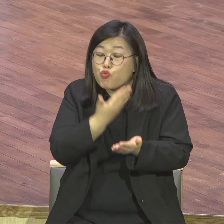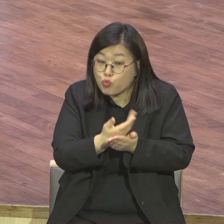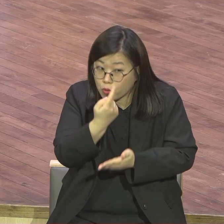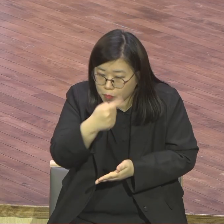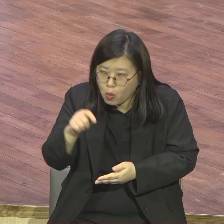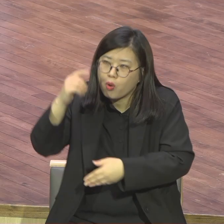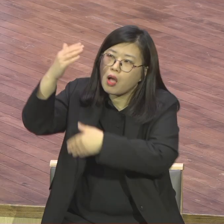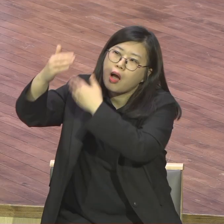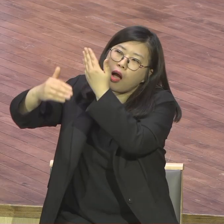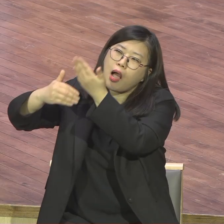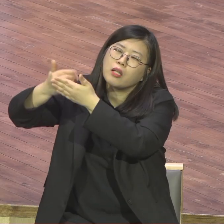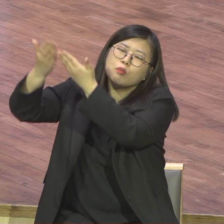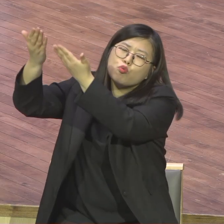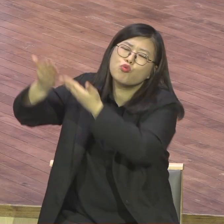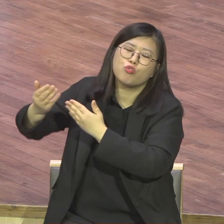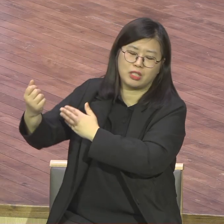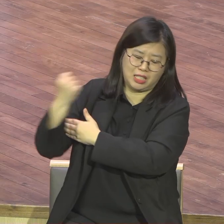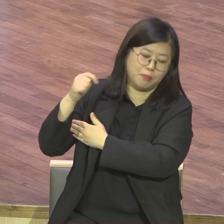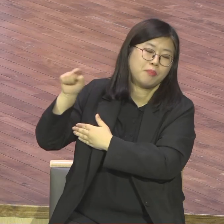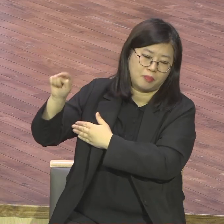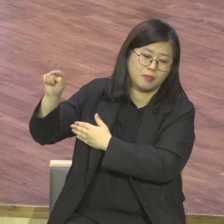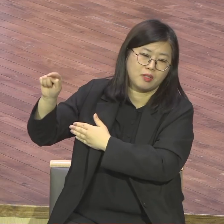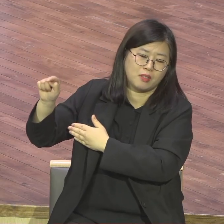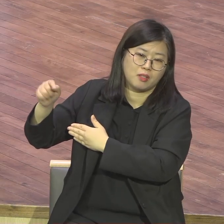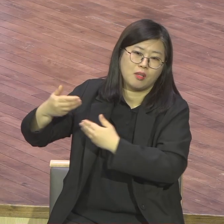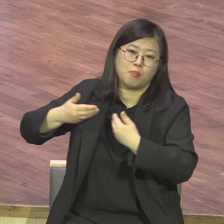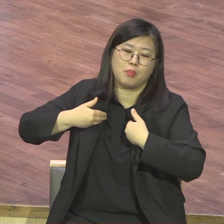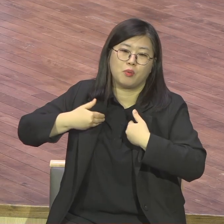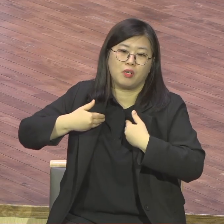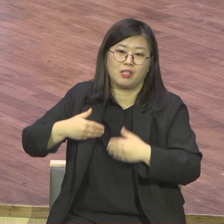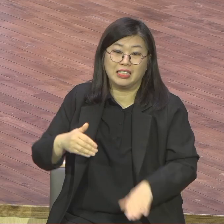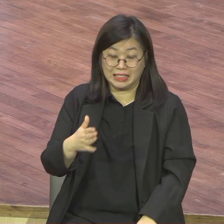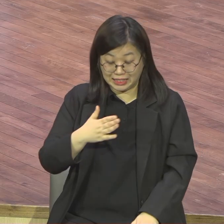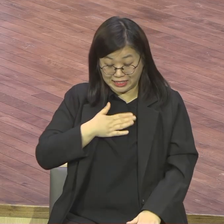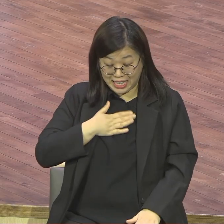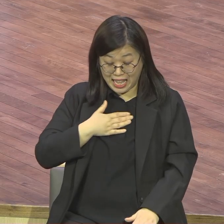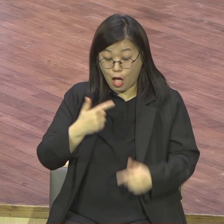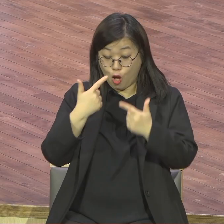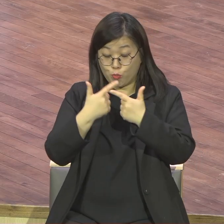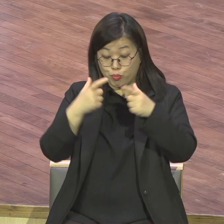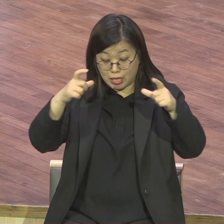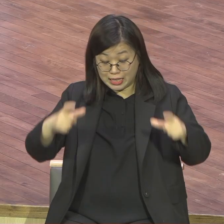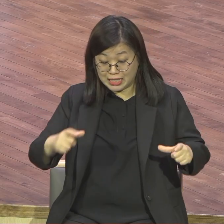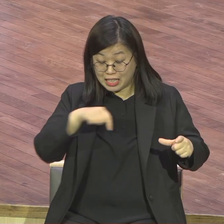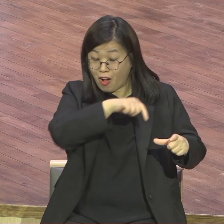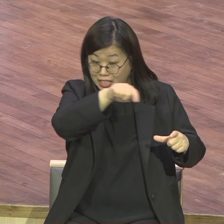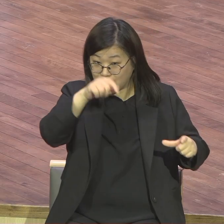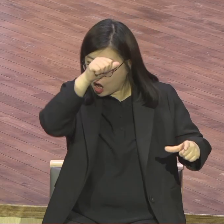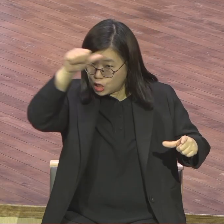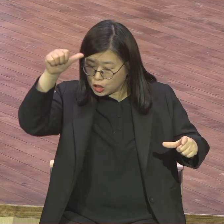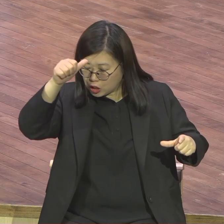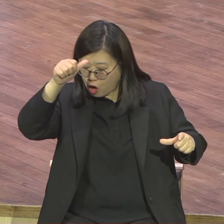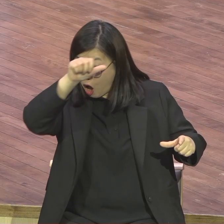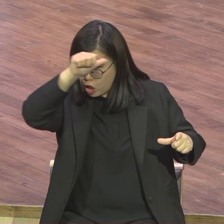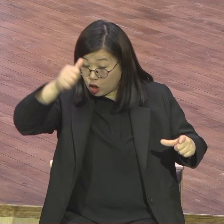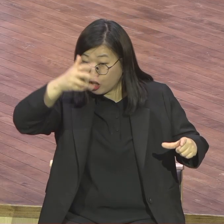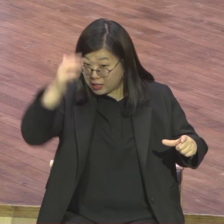부산 구독실리채고 제 개인 돈으로 빌려가 우리 부산에 있는 청년들 800명 모아가지고 이 부산 보고만 하자고